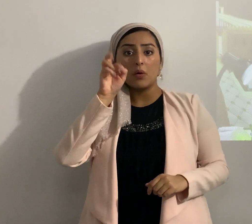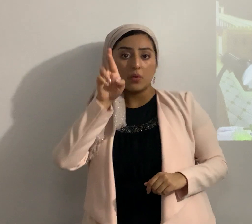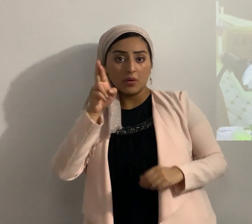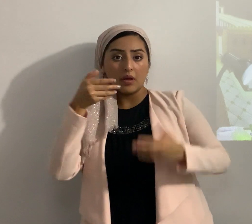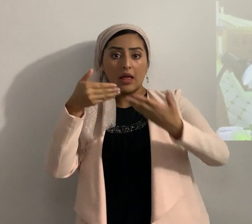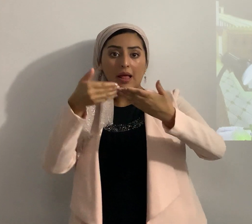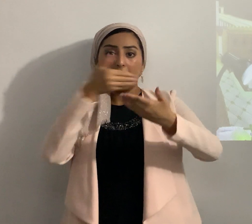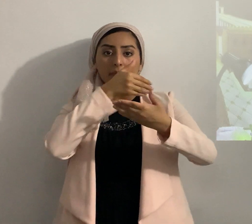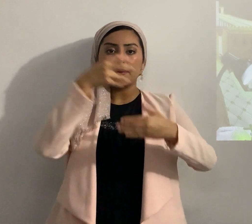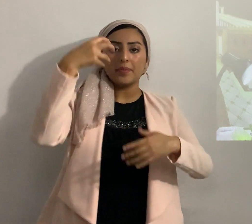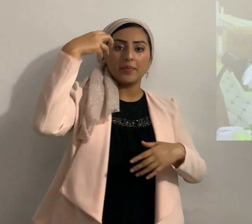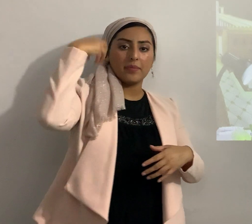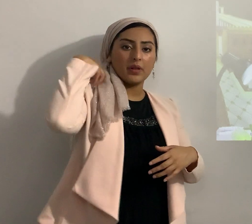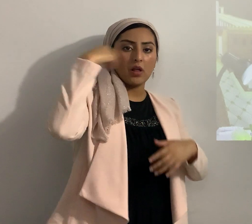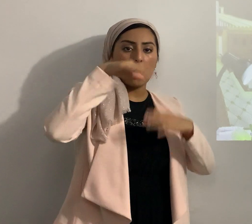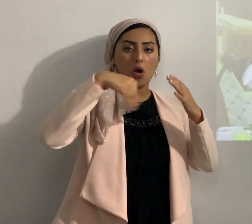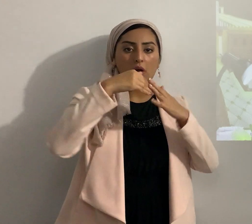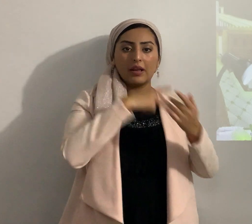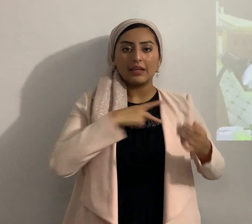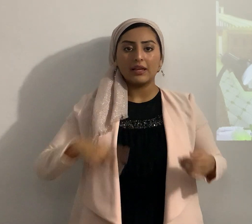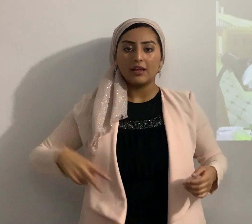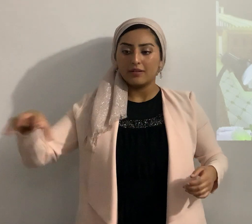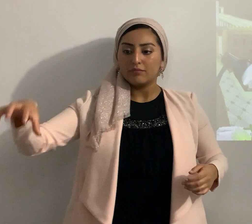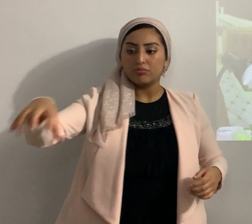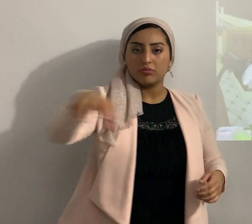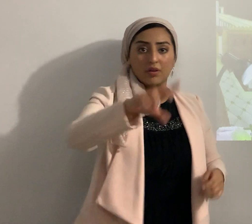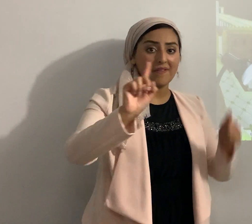cabeza de todos estos reinos que era bastante grande